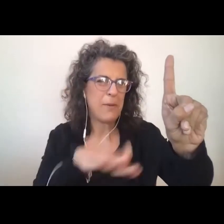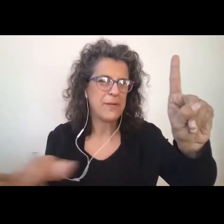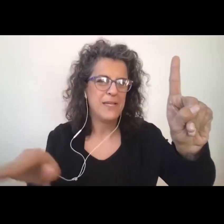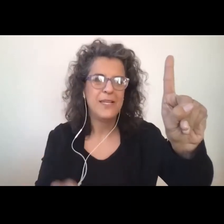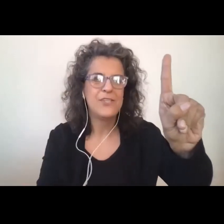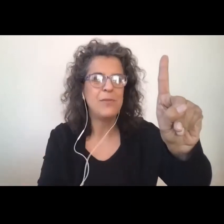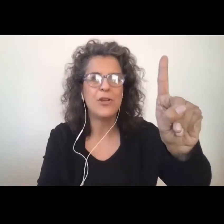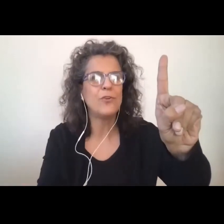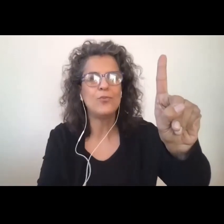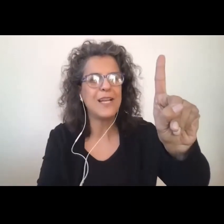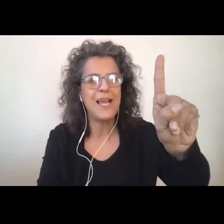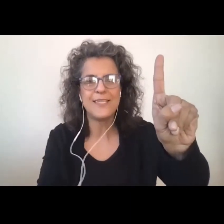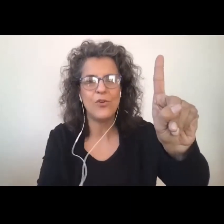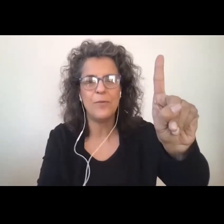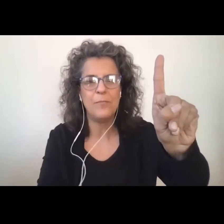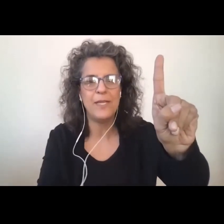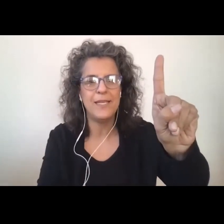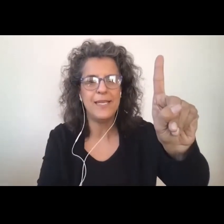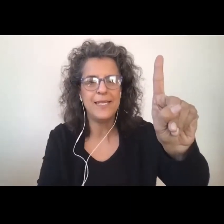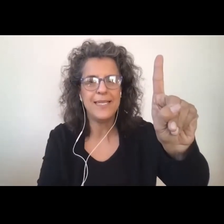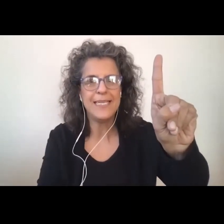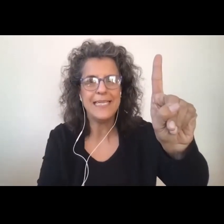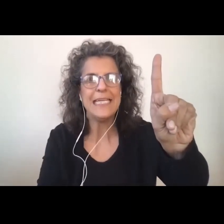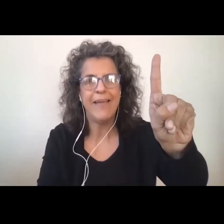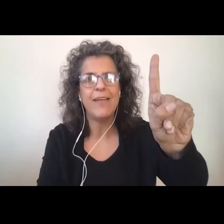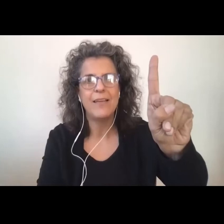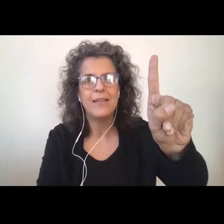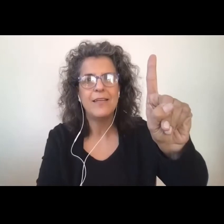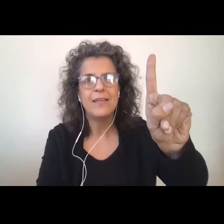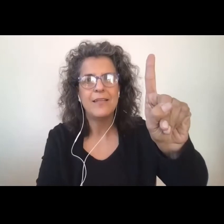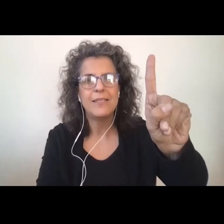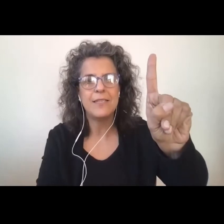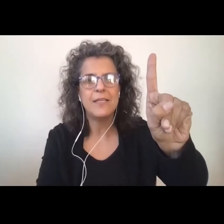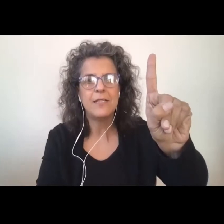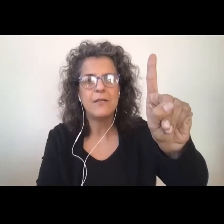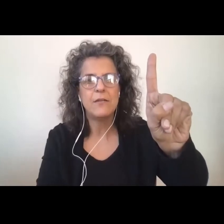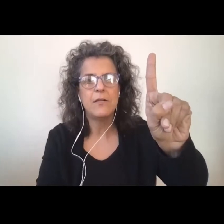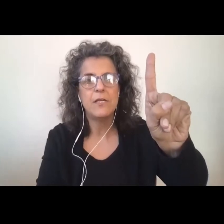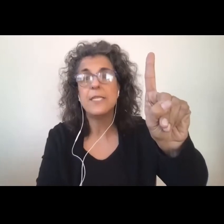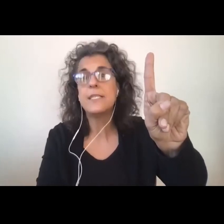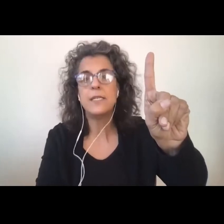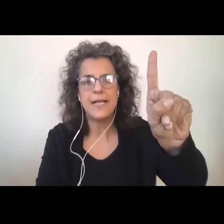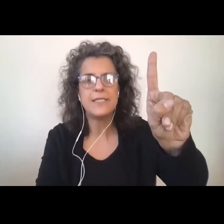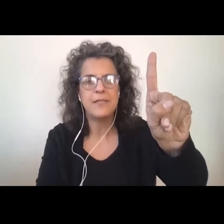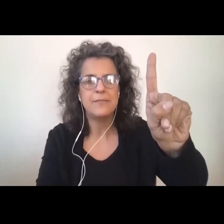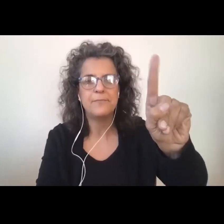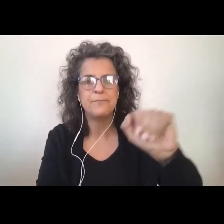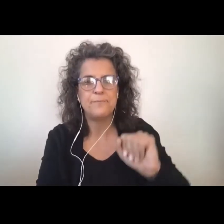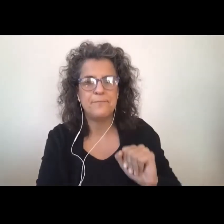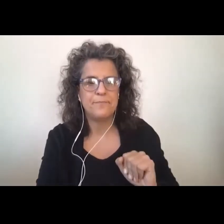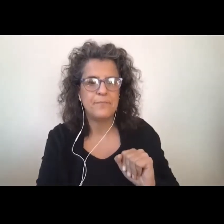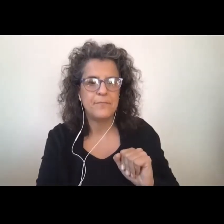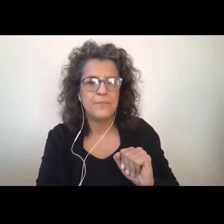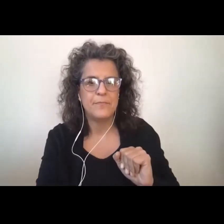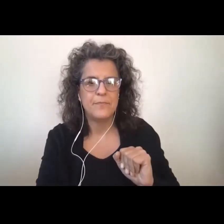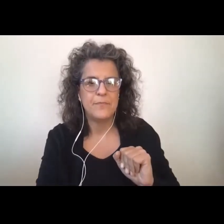C'è il microfono di una classe. Provo a spegnerlo io, Rita, poi magari te lo riattivi. Sì, sì, grazie. Bene,